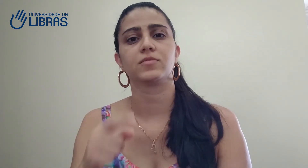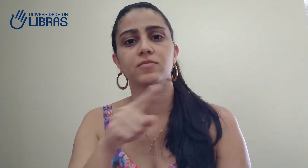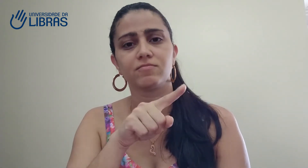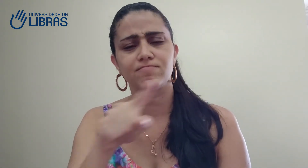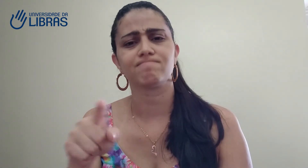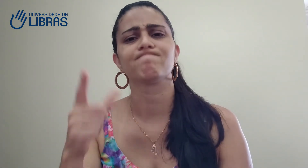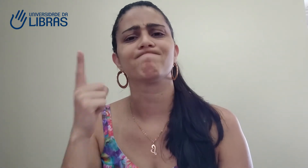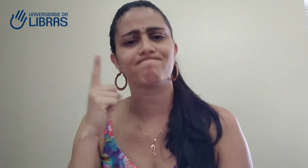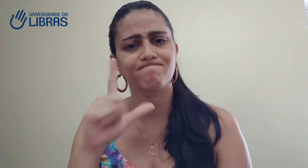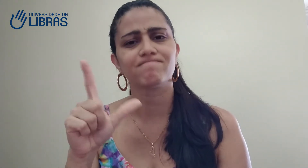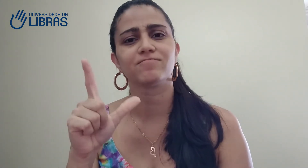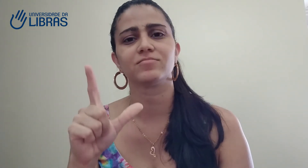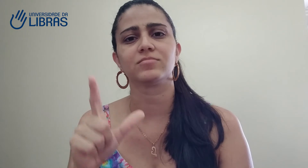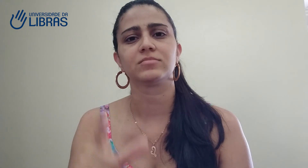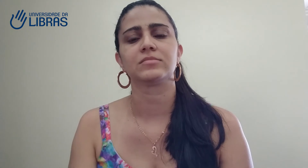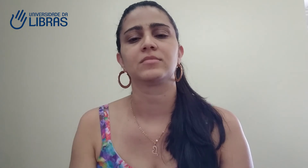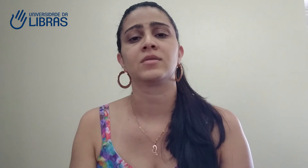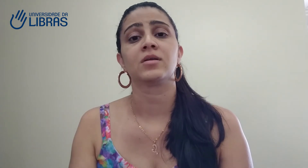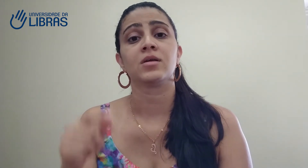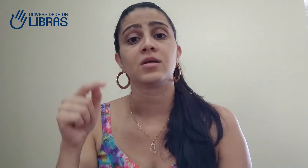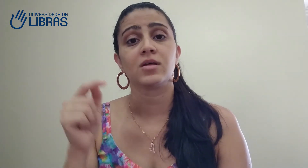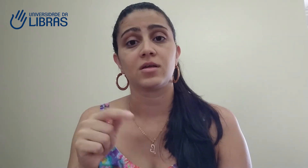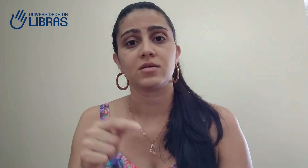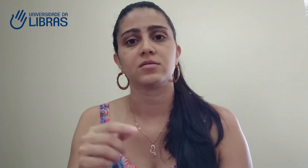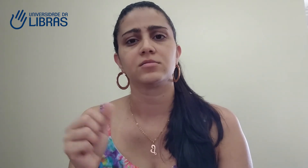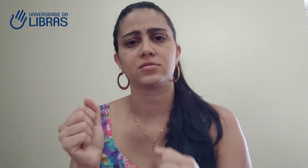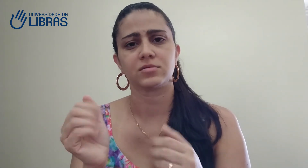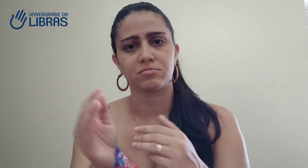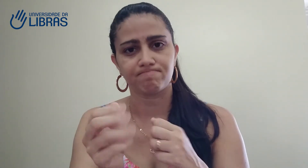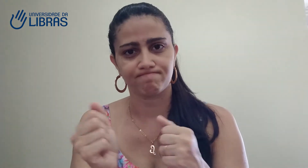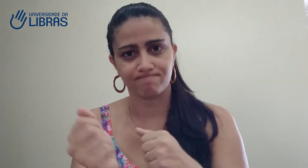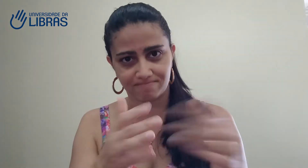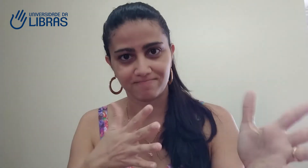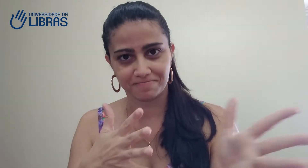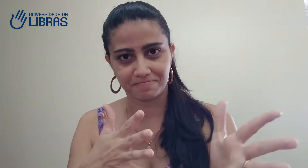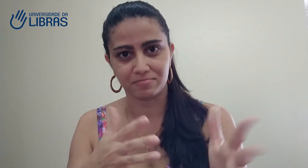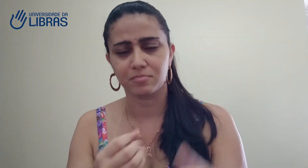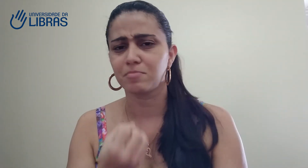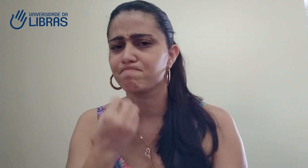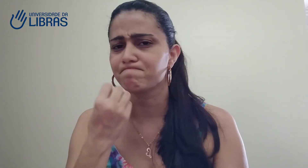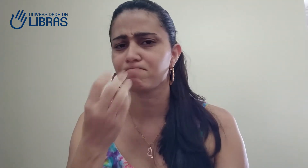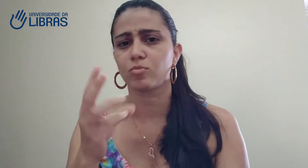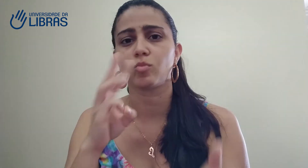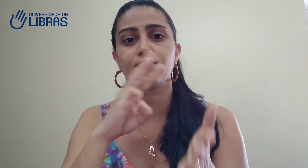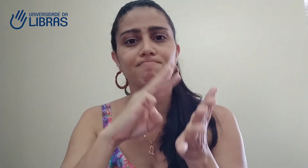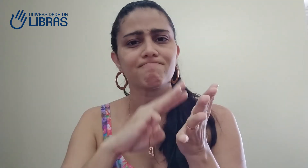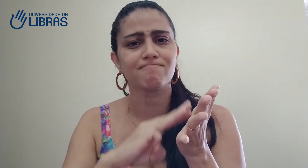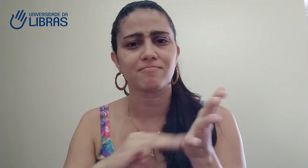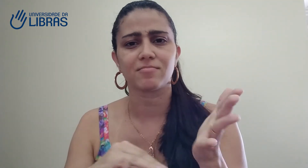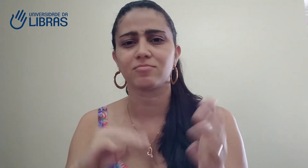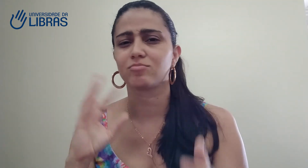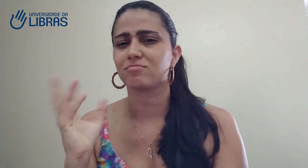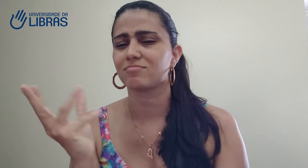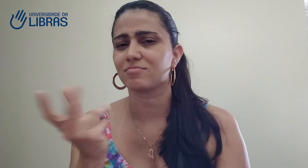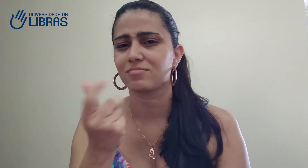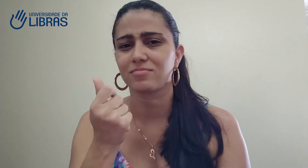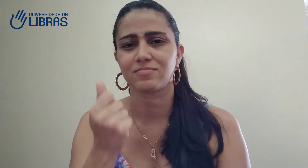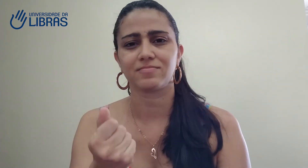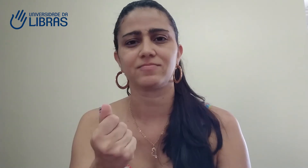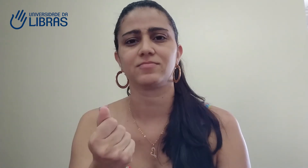precisam conseguir, né? Vocês precisam ser influentes